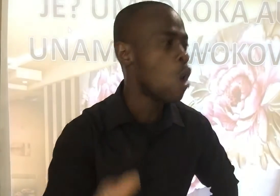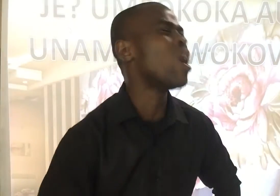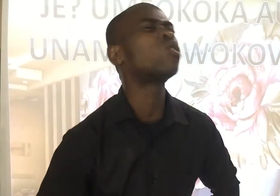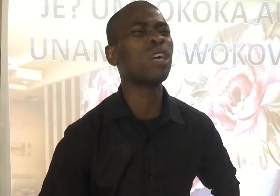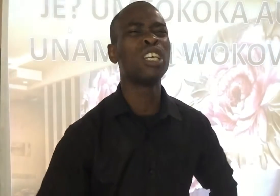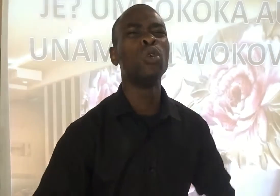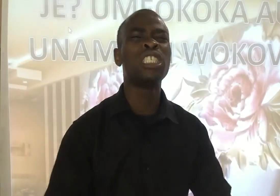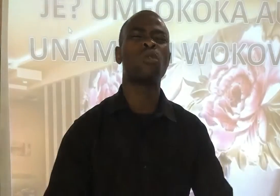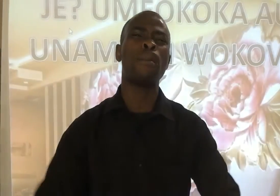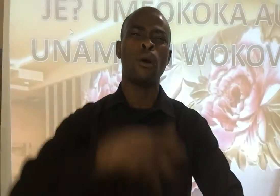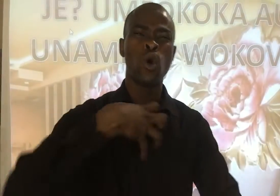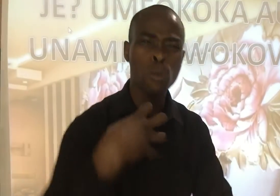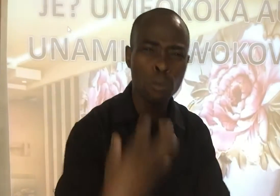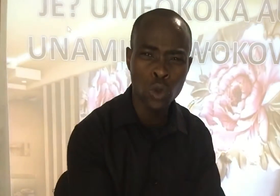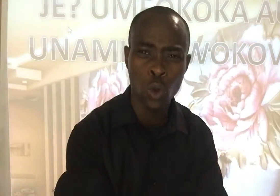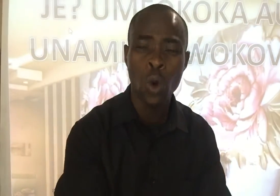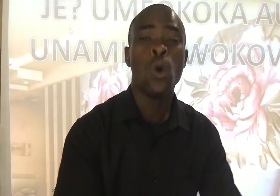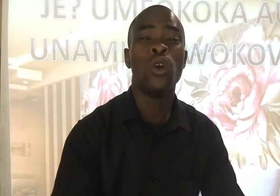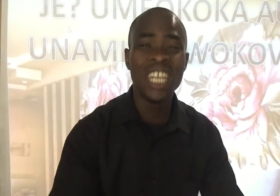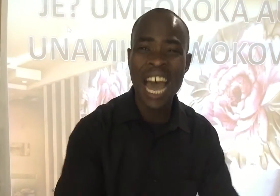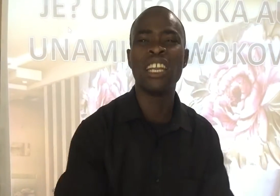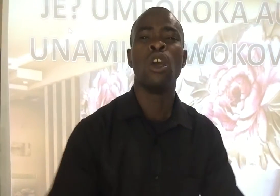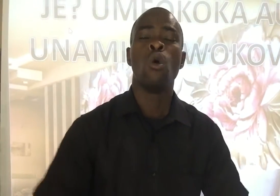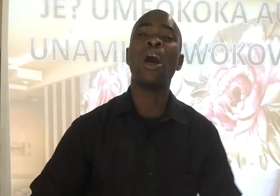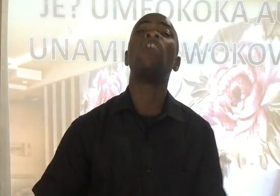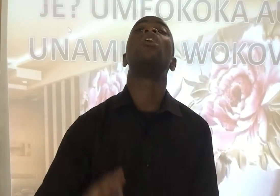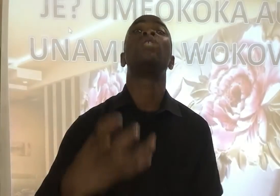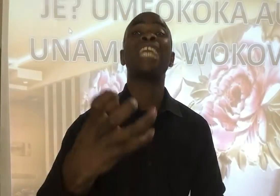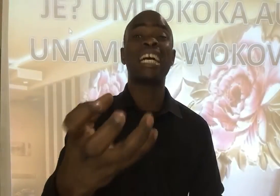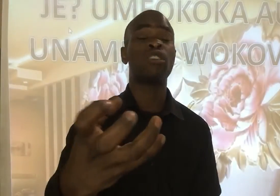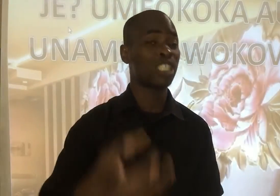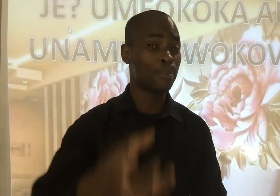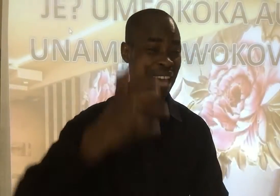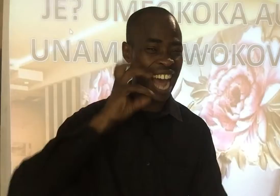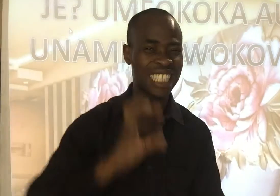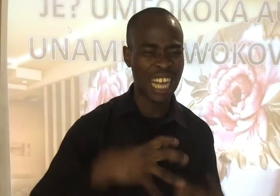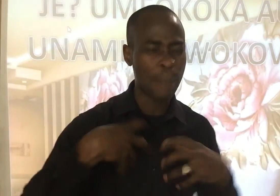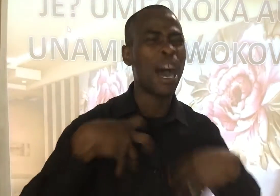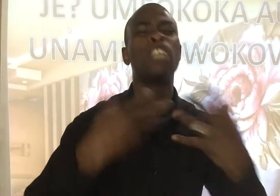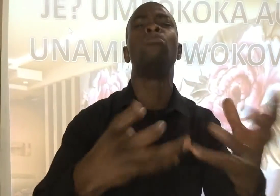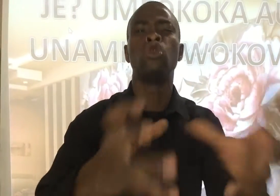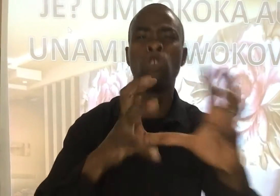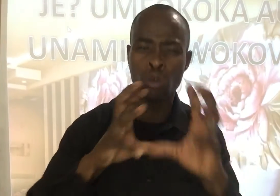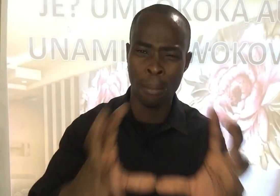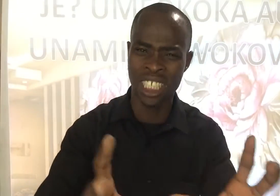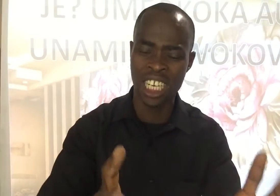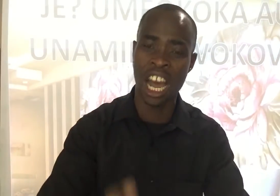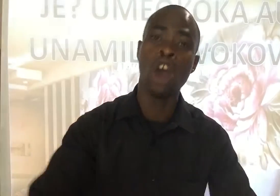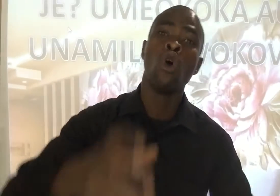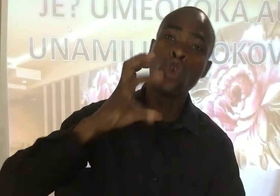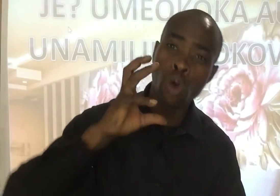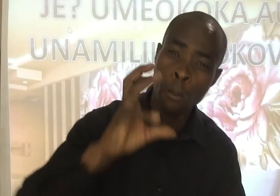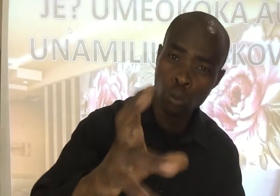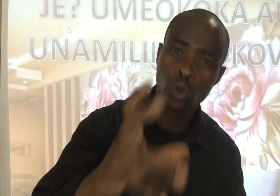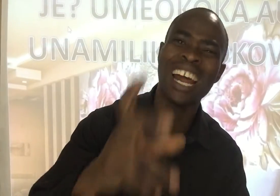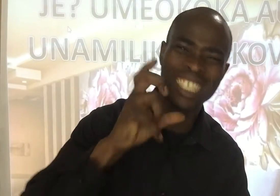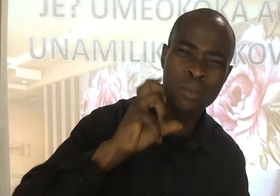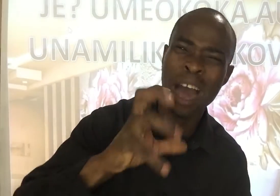Watu wakiuliza kwamba huyu mtu ni nani Wayaona utakatifu waseme Hata kama hatu mujui kwa majina Huyu mtu lazima